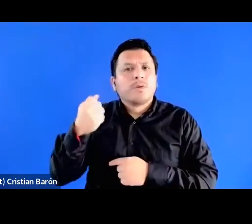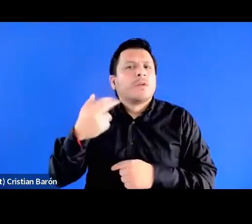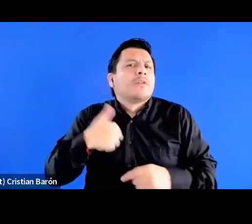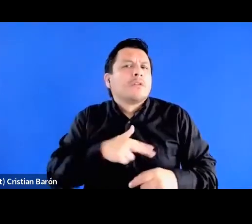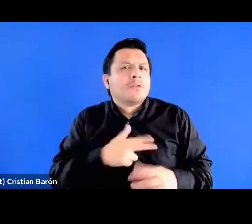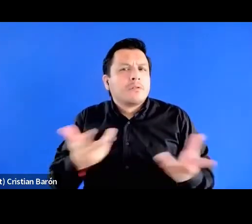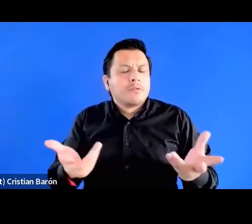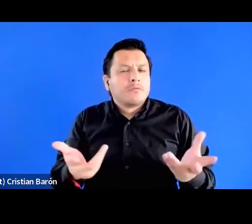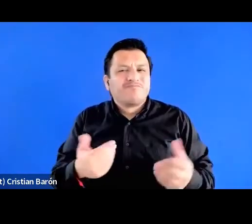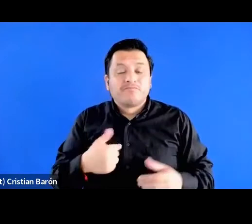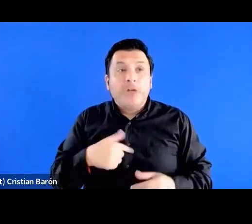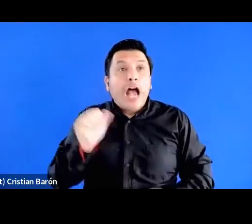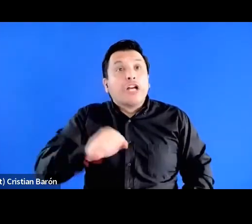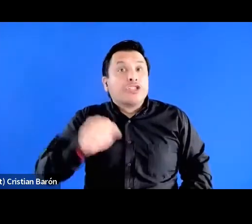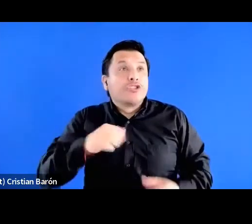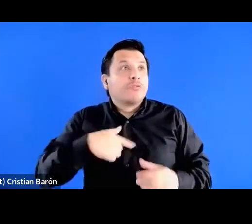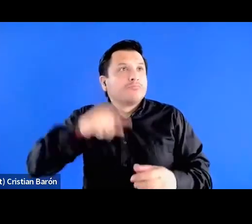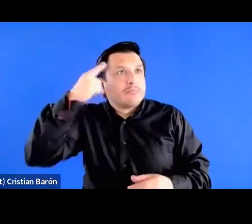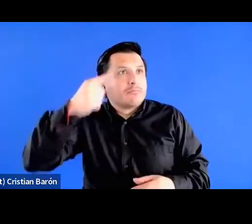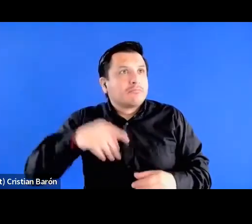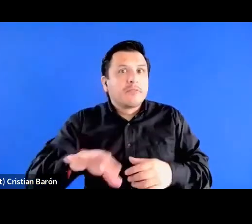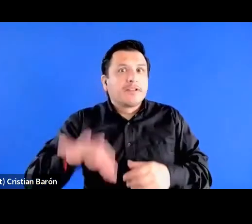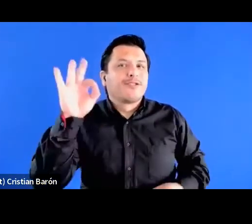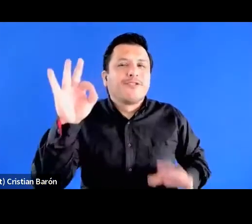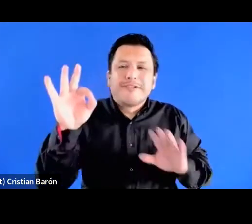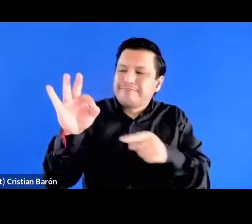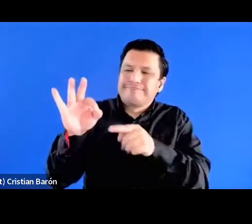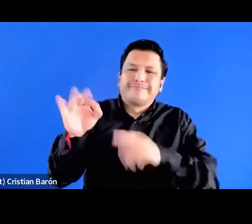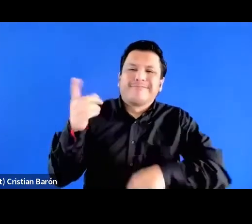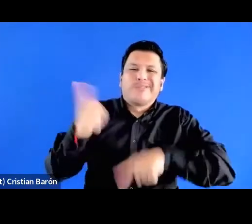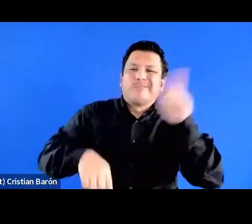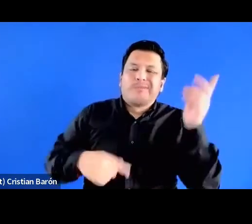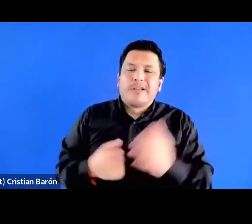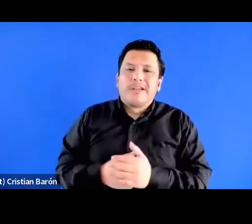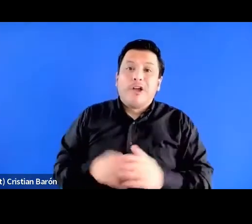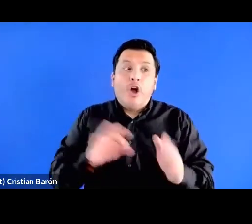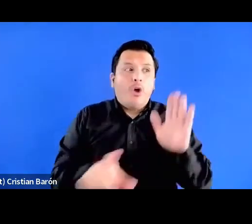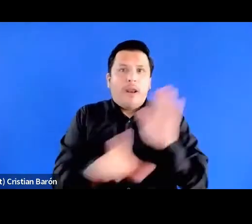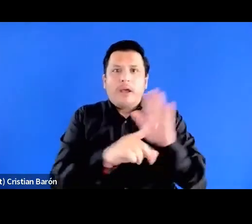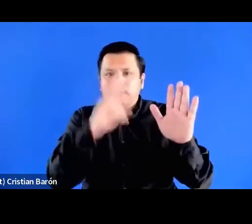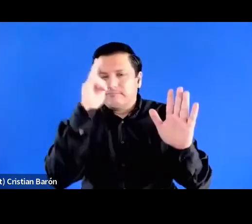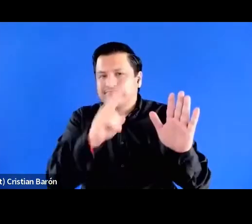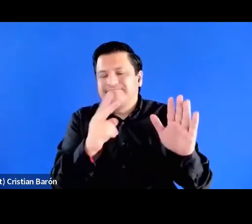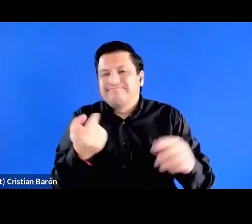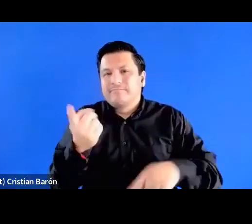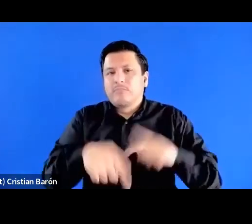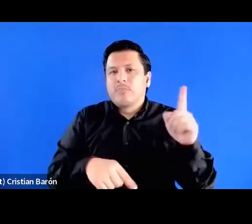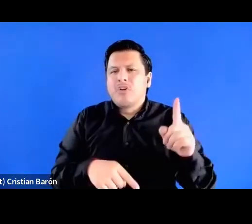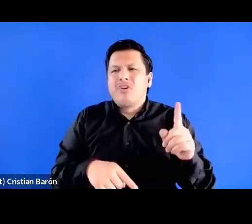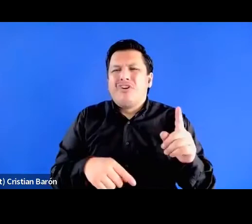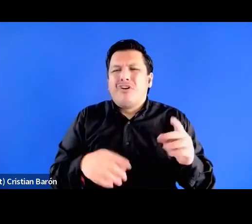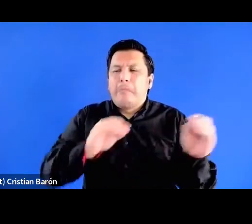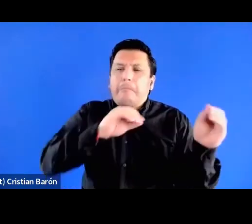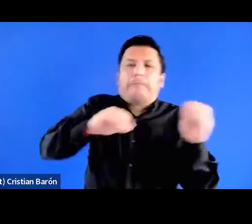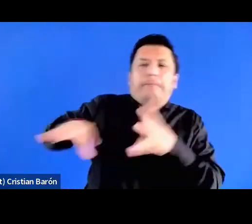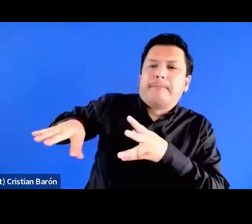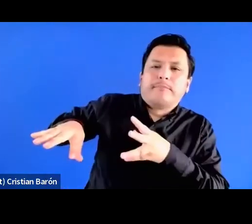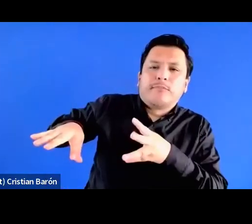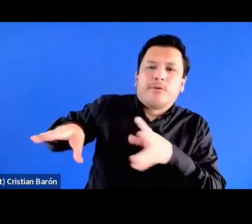nos es posible ni elegir, ni realmente legitimar, pero tampoco separarnos de ella. Uno de los